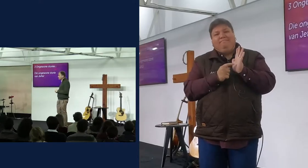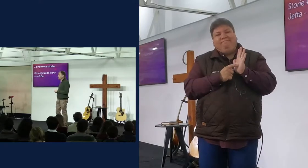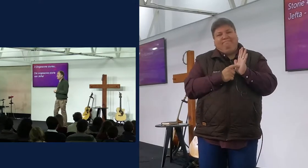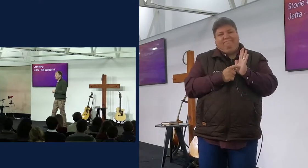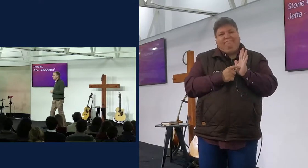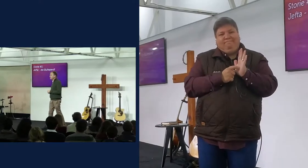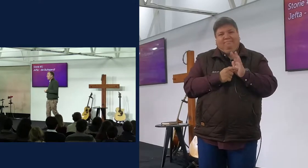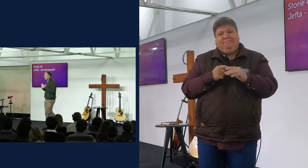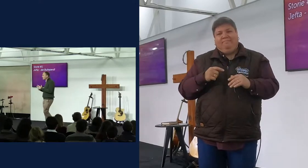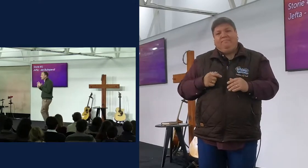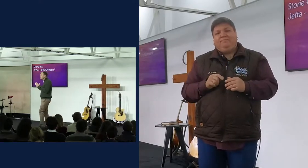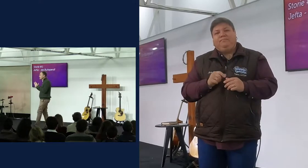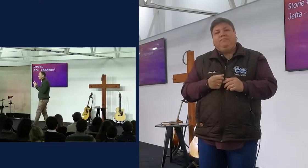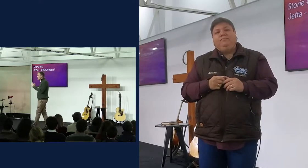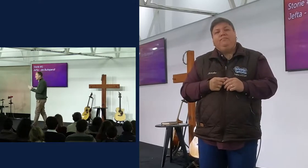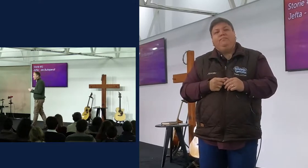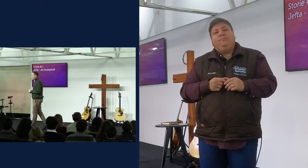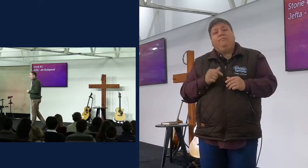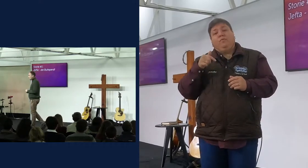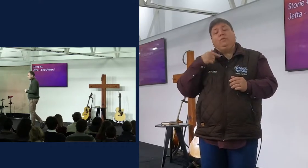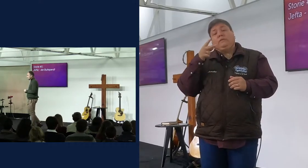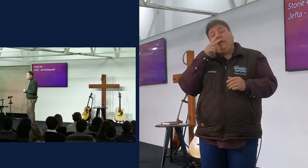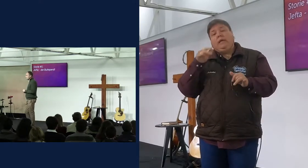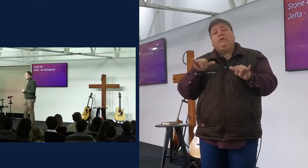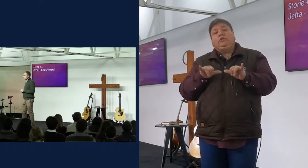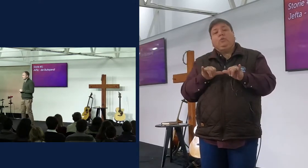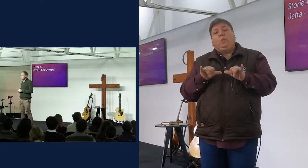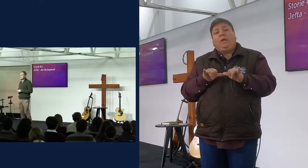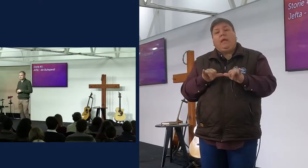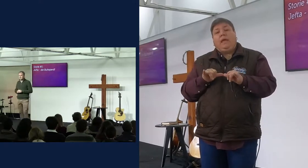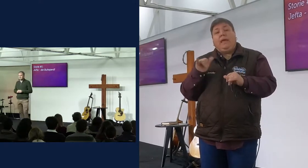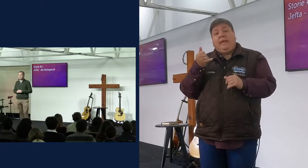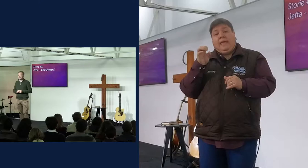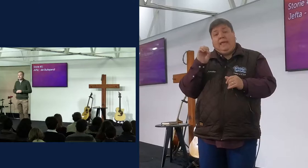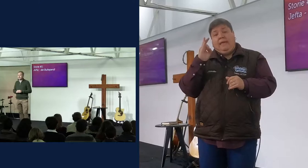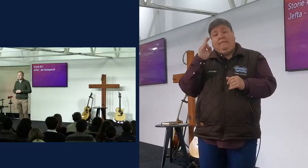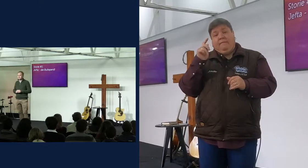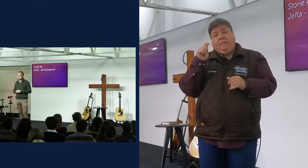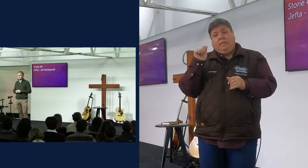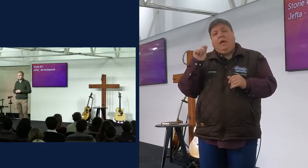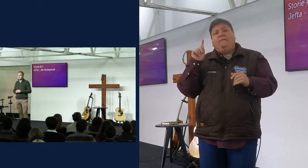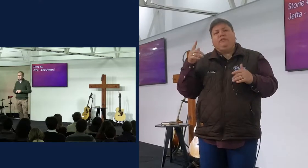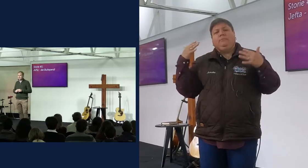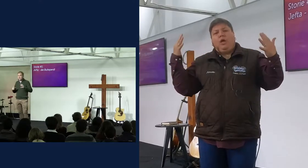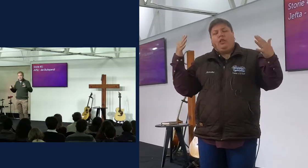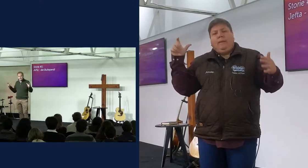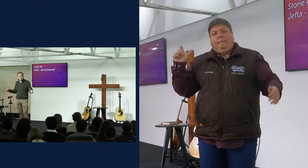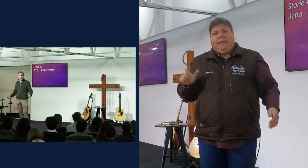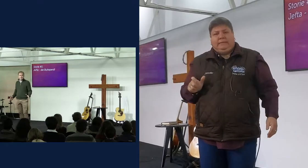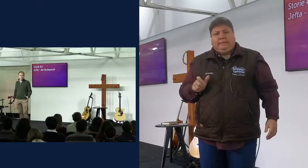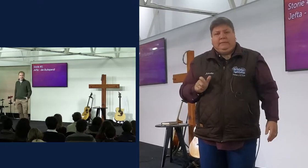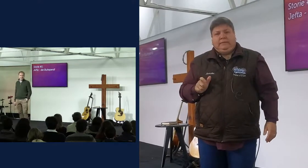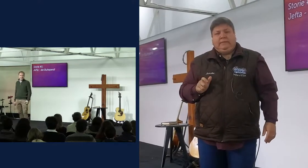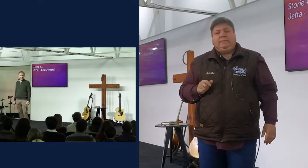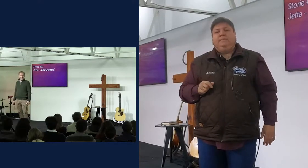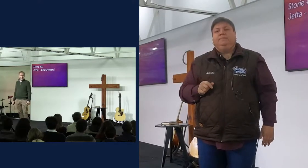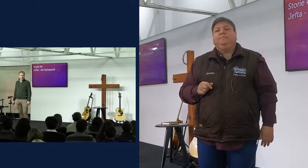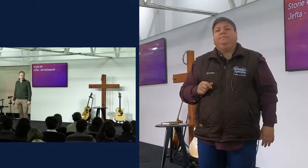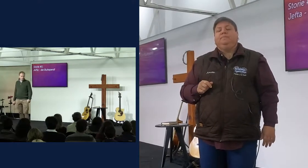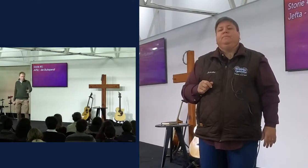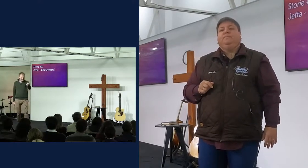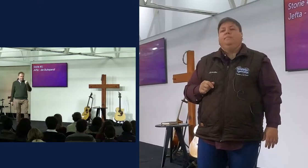van Jefta, vir oog en kyk ons na die eerste story, en dit is, Jefta was een buiteperd. Jefta was een buiteperd,